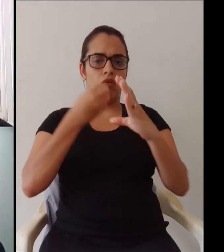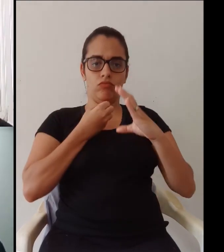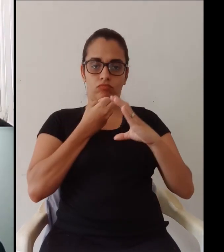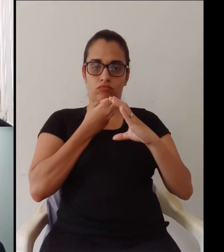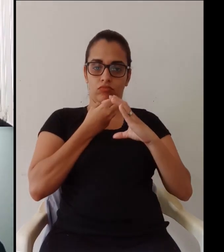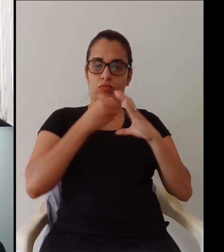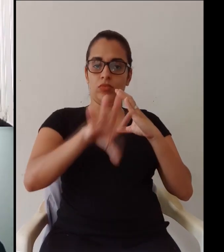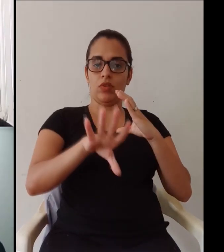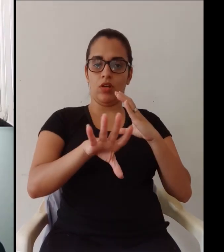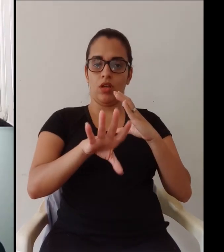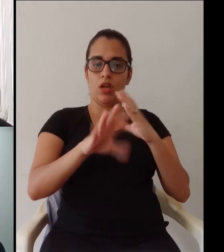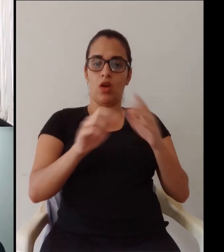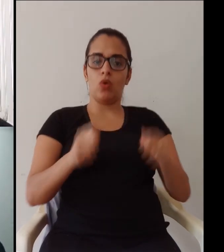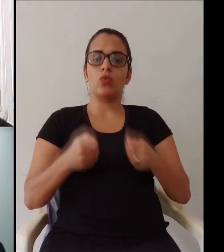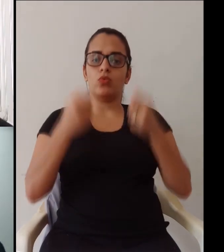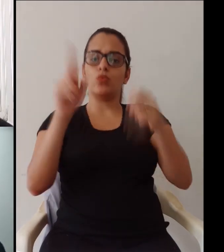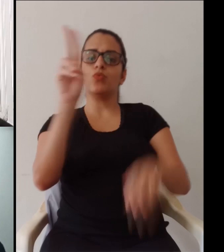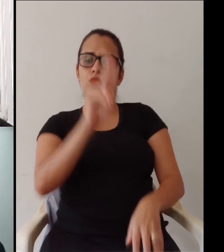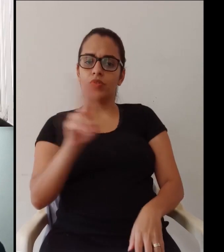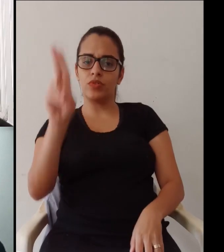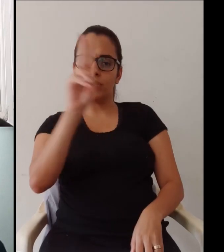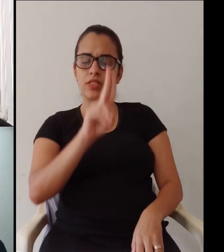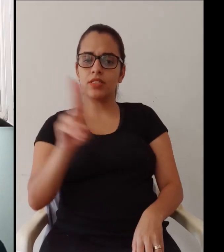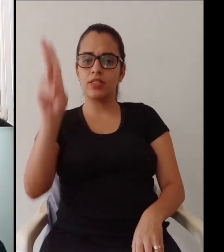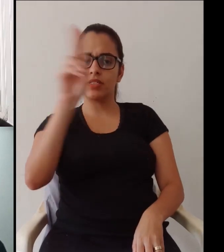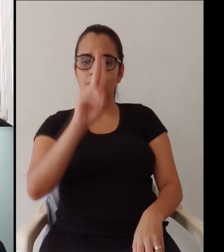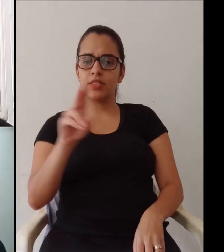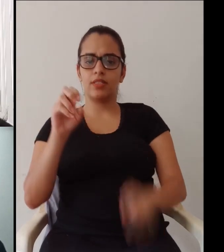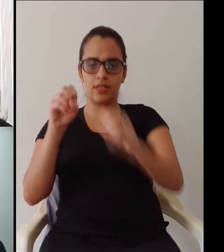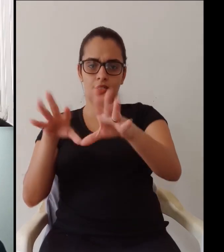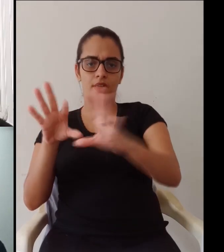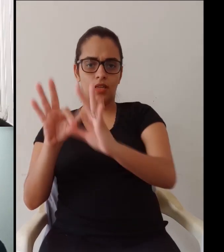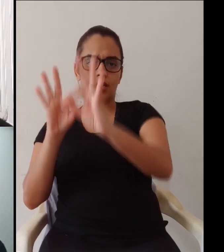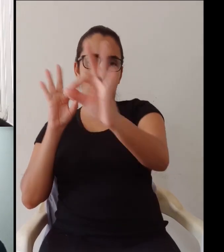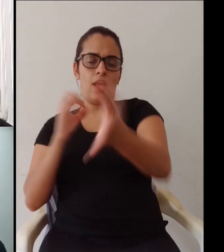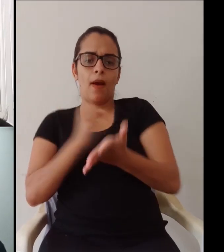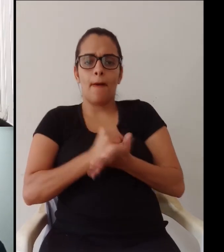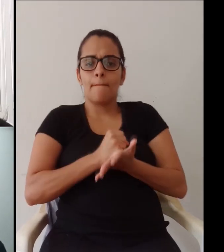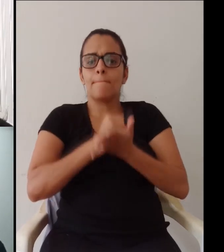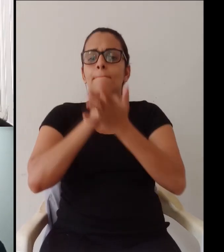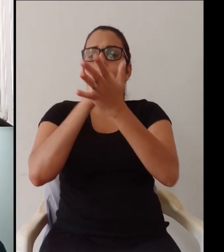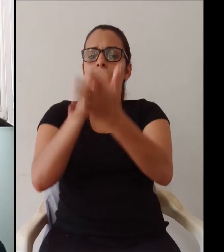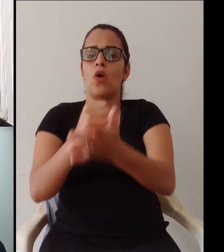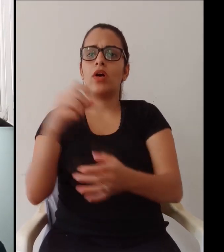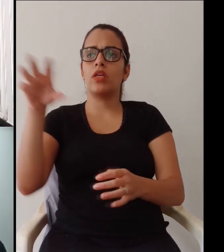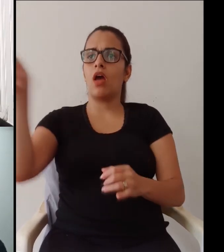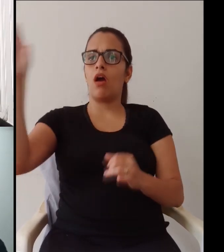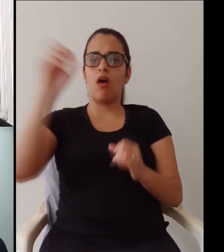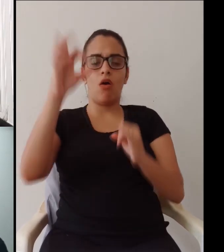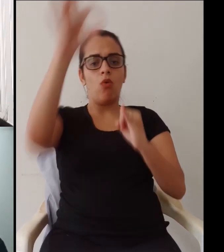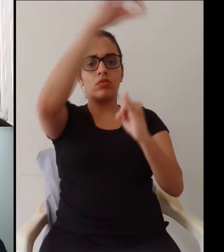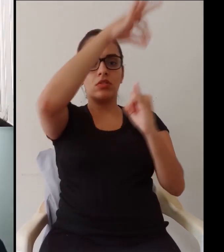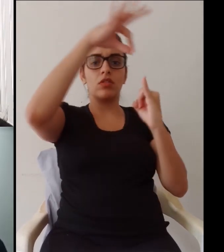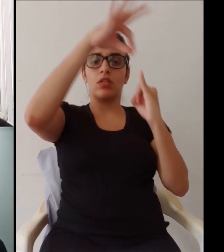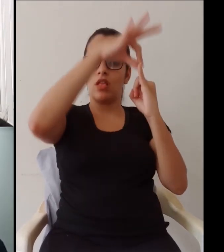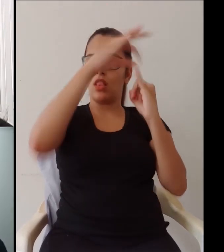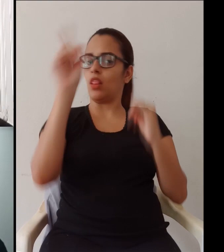temos, sim, muita experiência, né? Também é o objetivo do CEPHOR incentivar o uso da